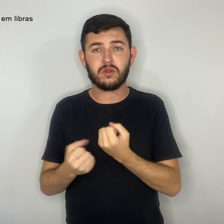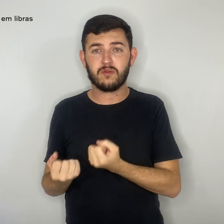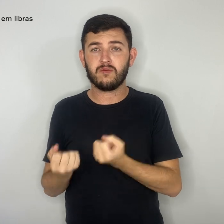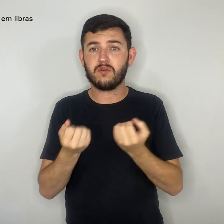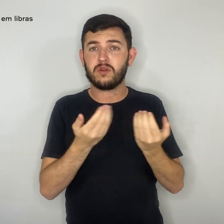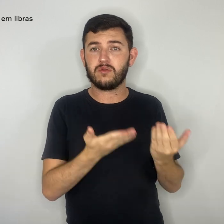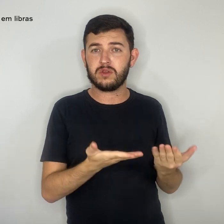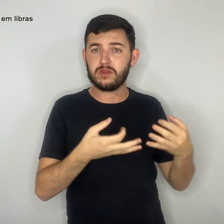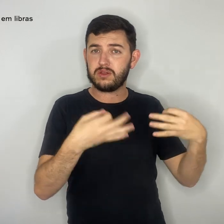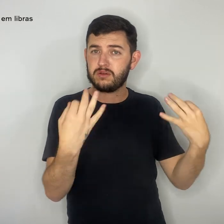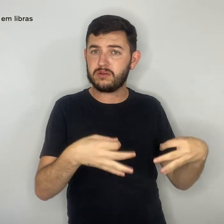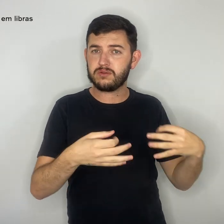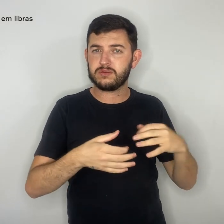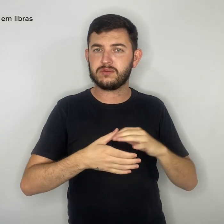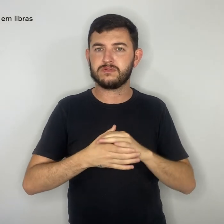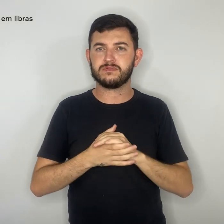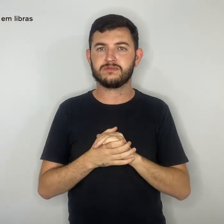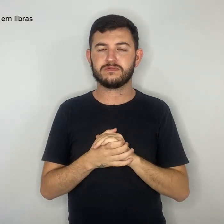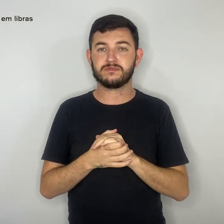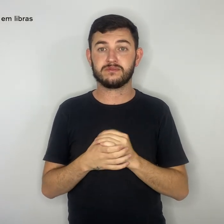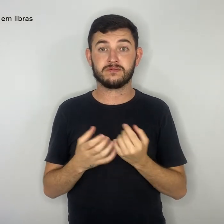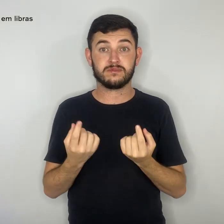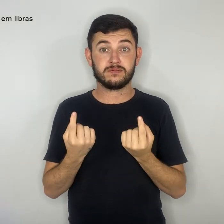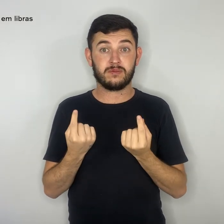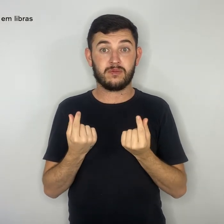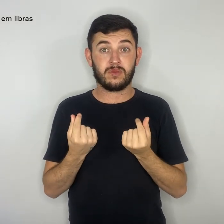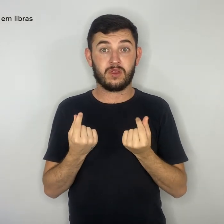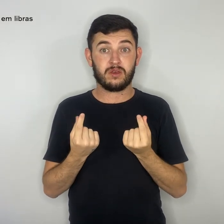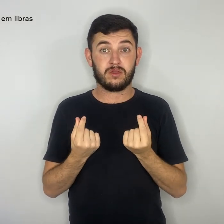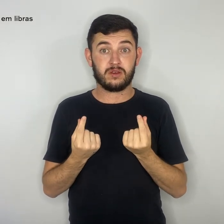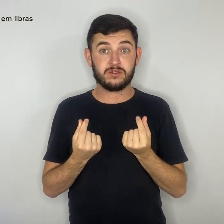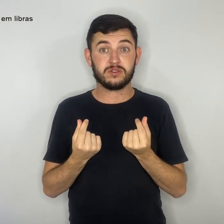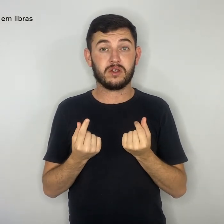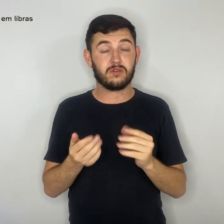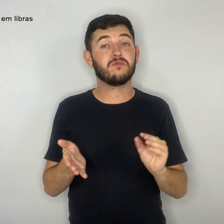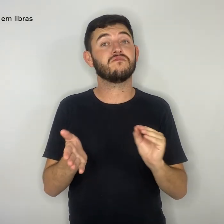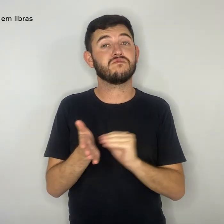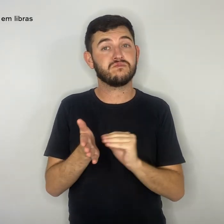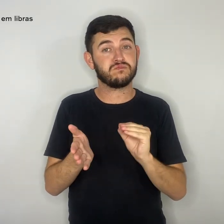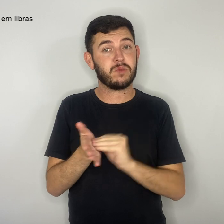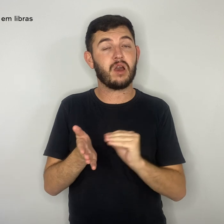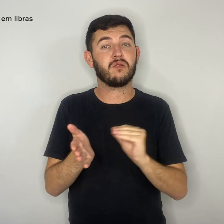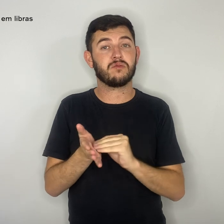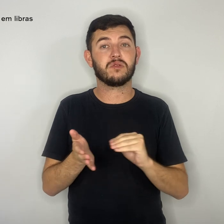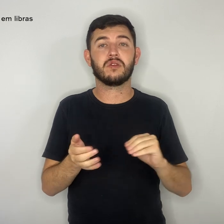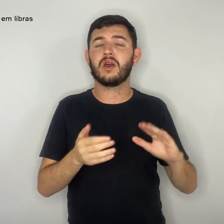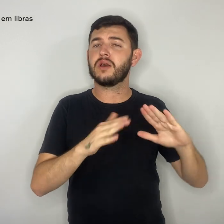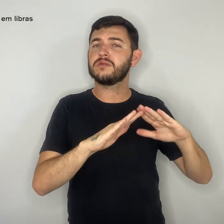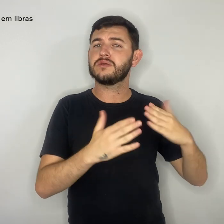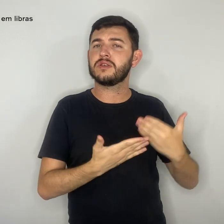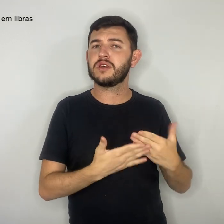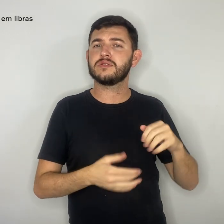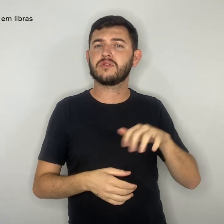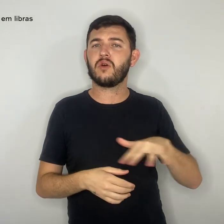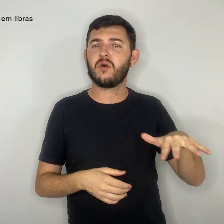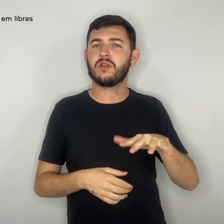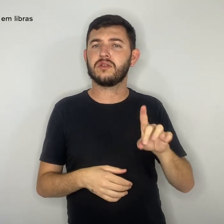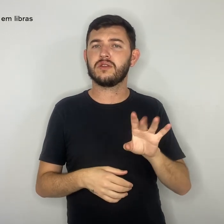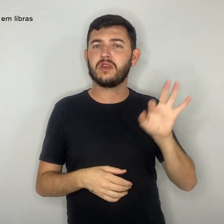dia. Esse dinheiro está fazendo falta. As escolas não têm papel para imprimir as atividades